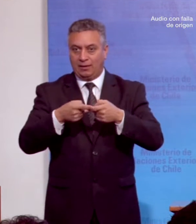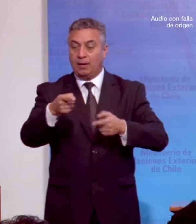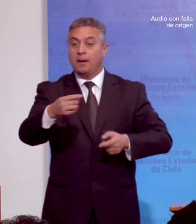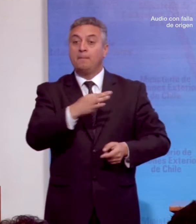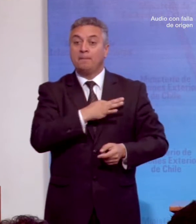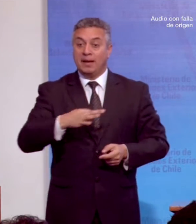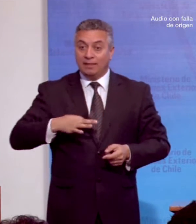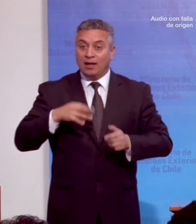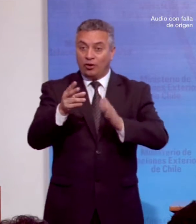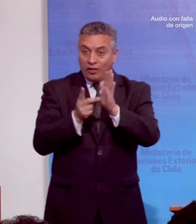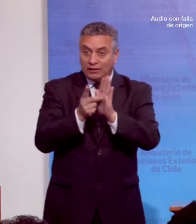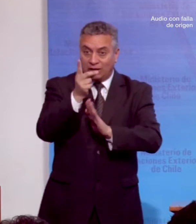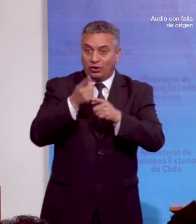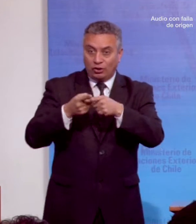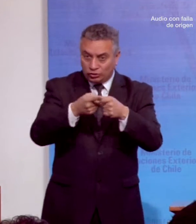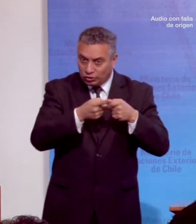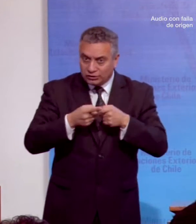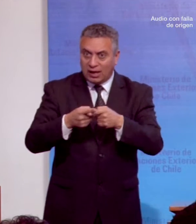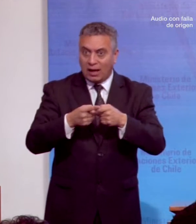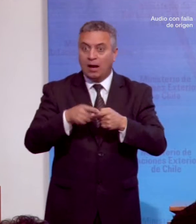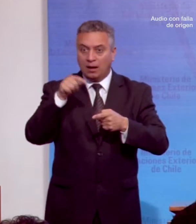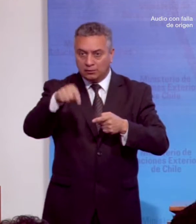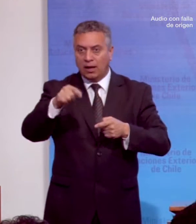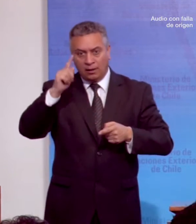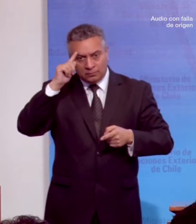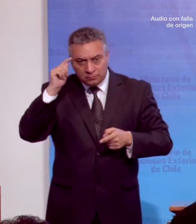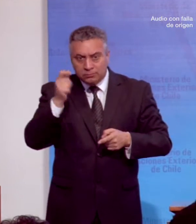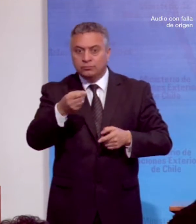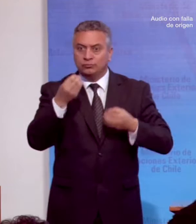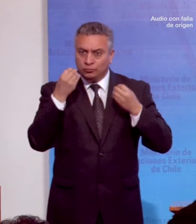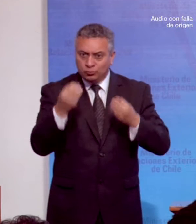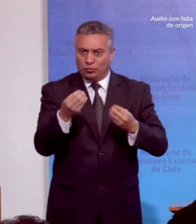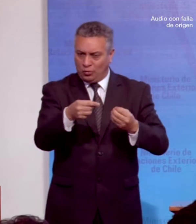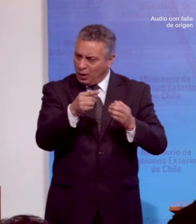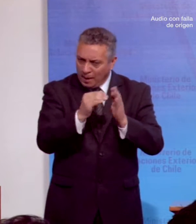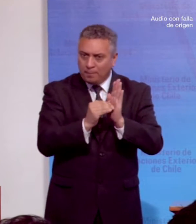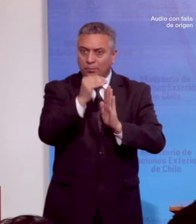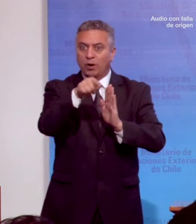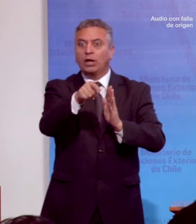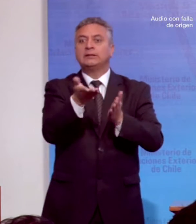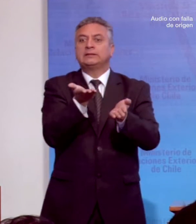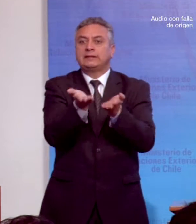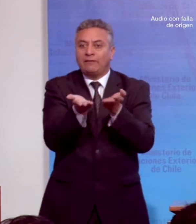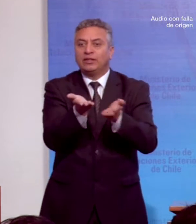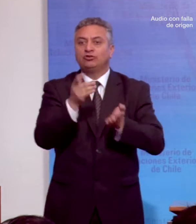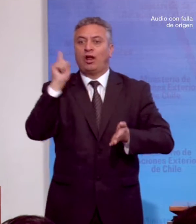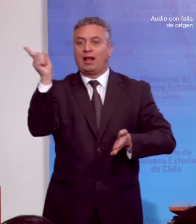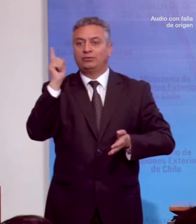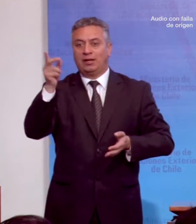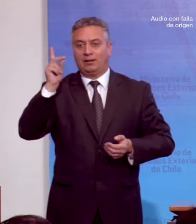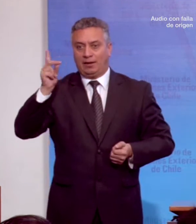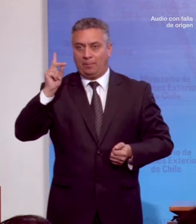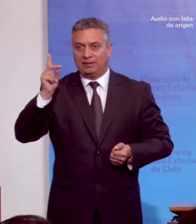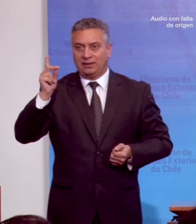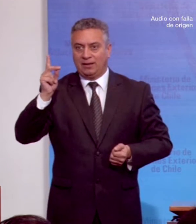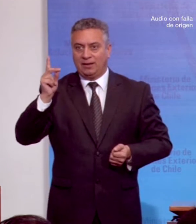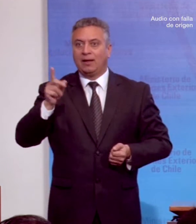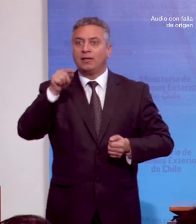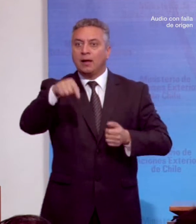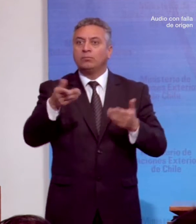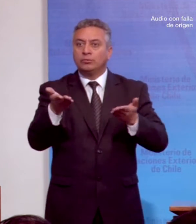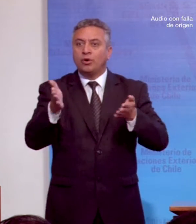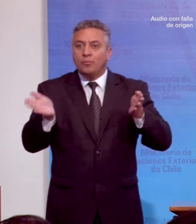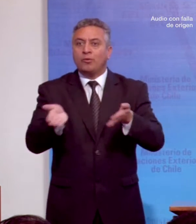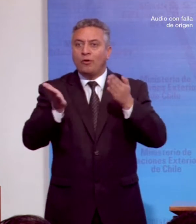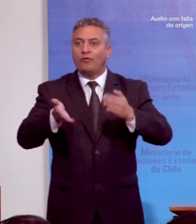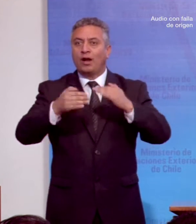fue clave también que esta ley creara el Servicio Nacional de la Discapacidad, cuya misión es promover el derecho a la igualdad